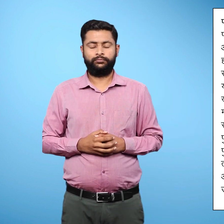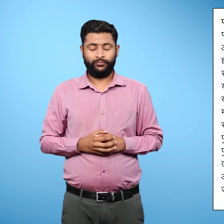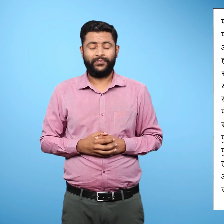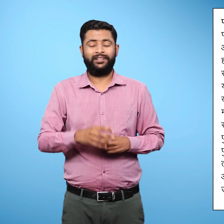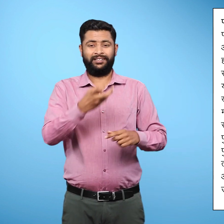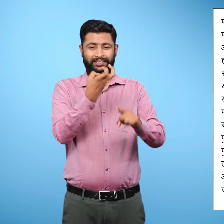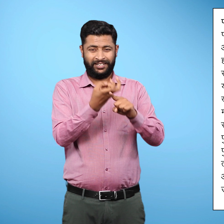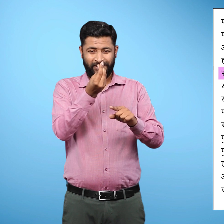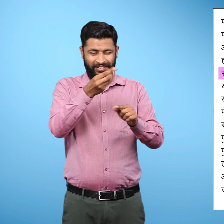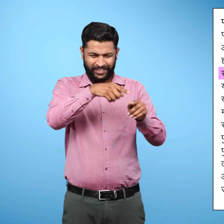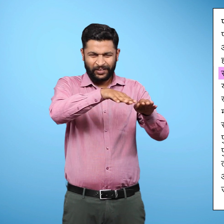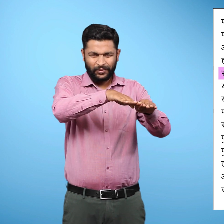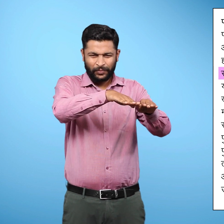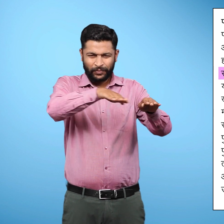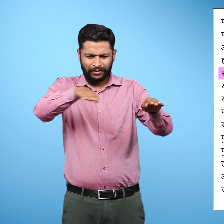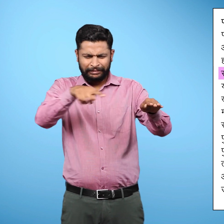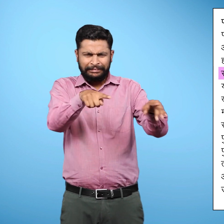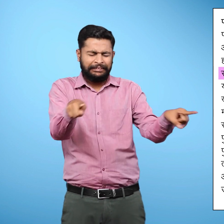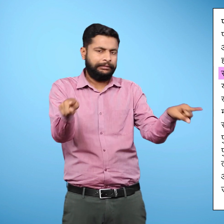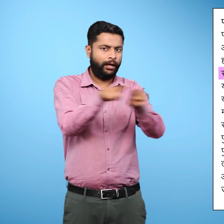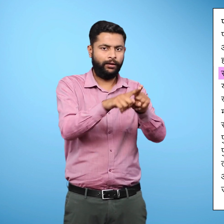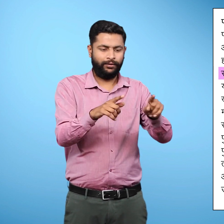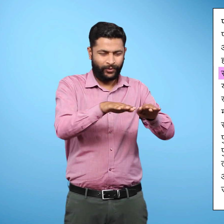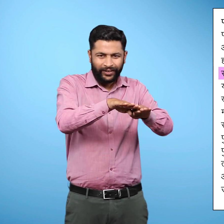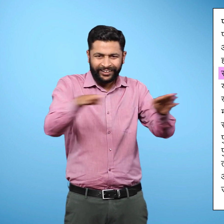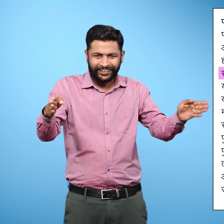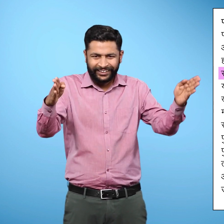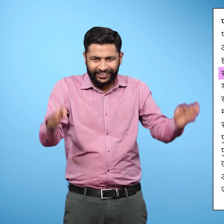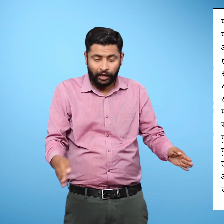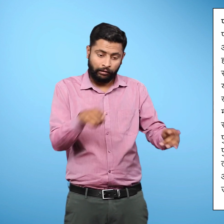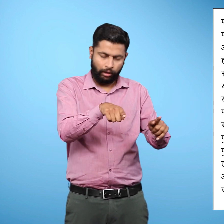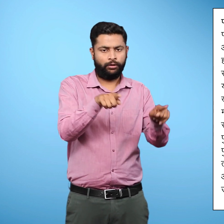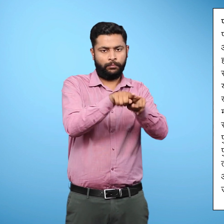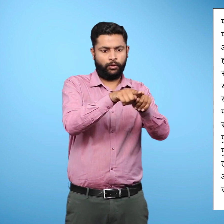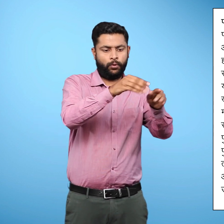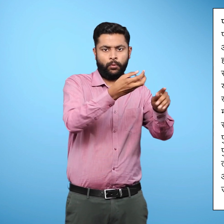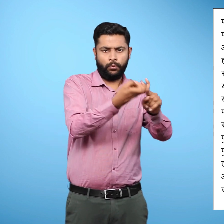मेज के समान सपाट होता है।